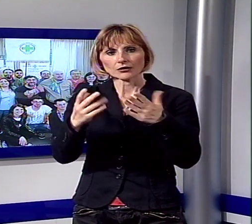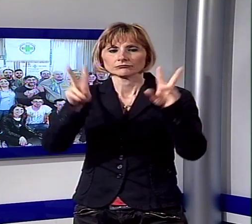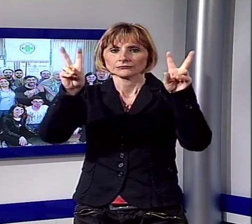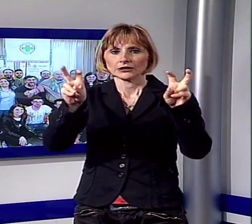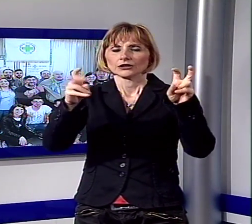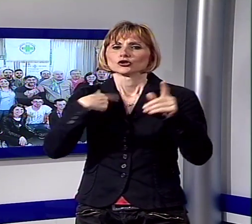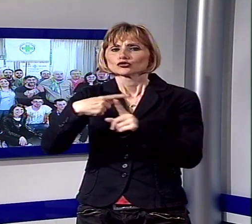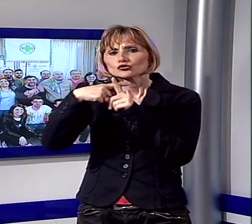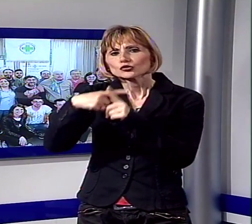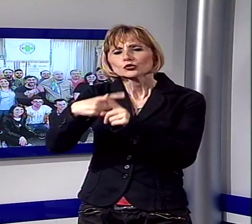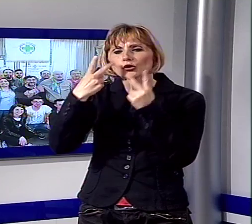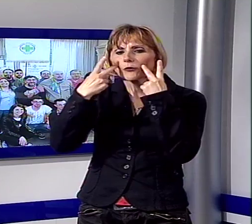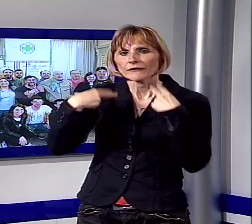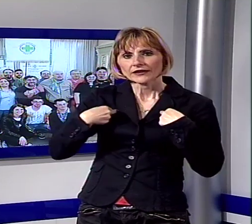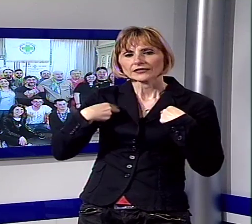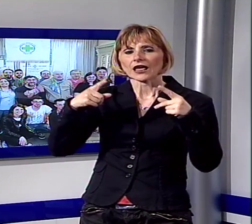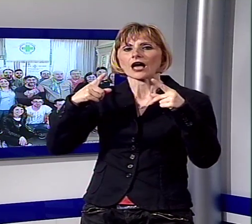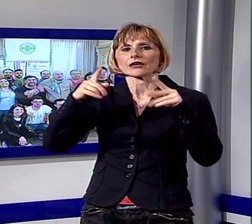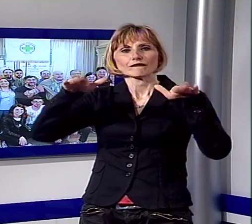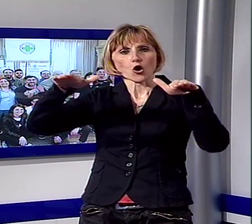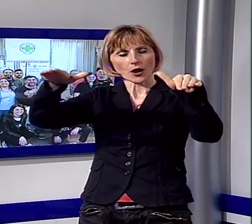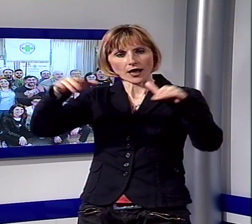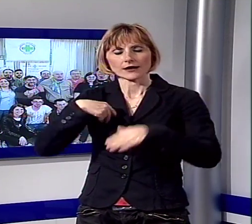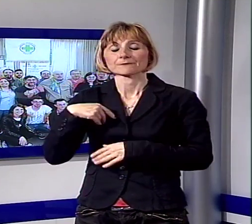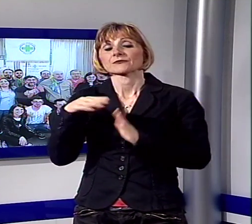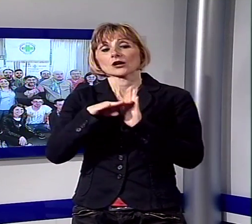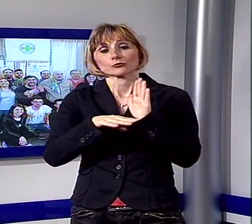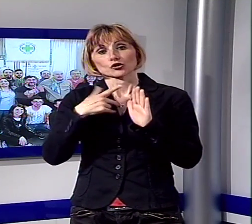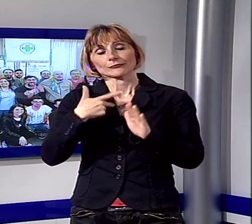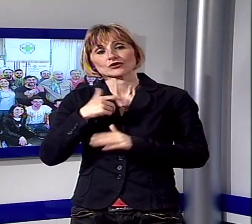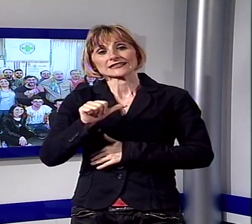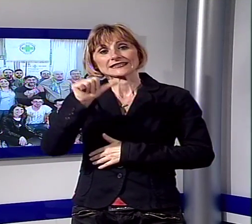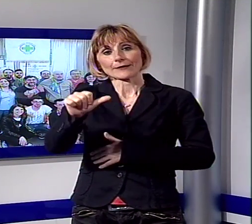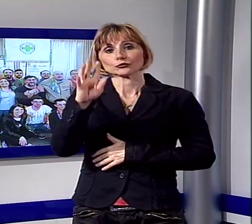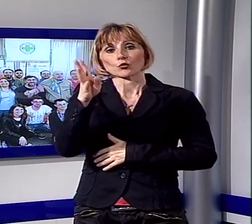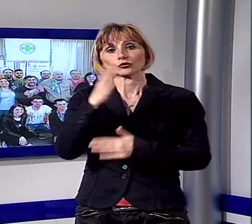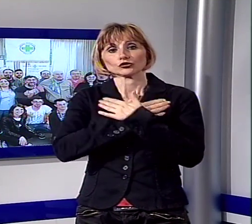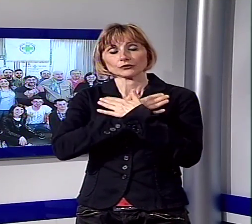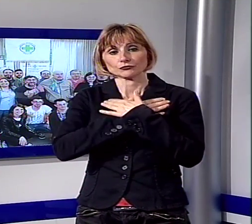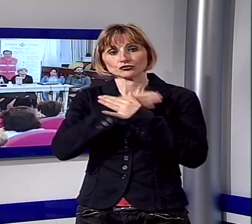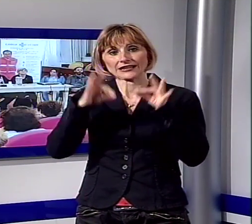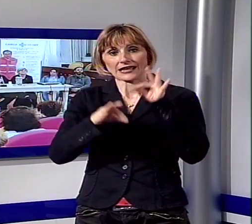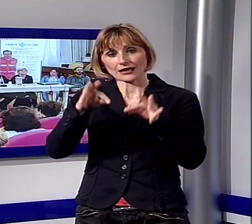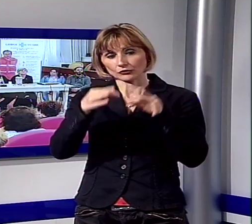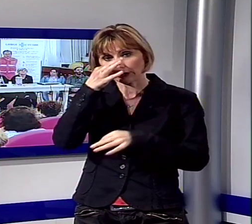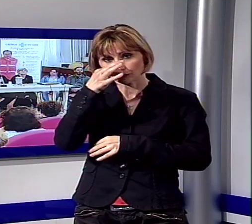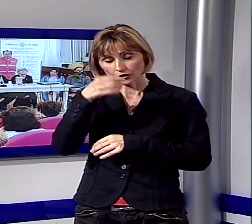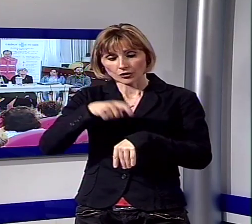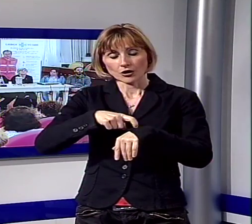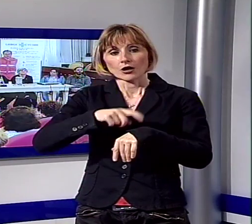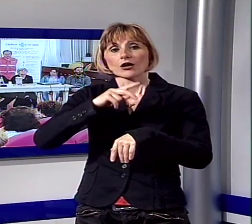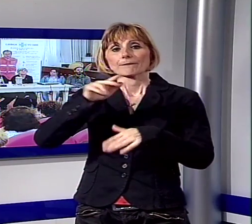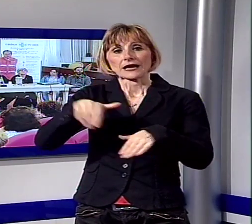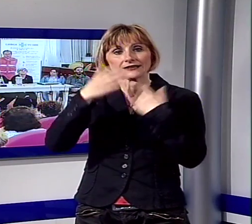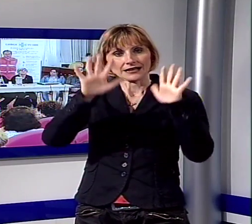giuro che mi vedrai volare in programma appunto al Giglio, sabato 14 maggio alle ore 10 per gli studenti e alle ore